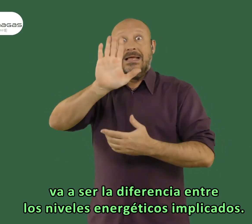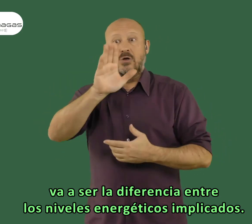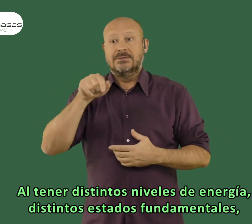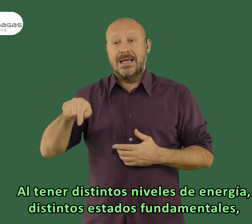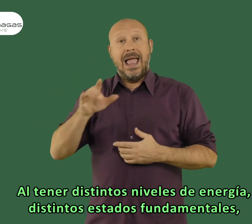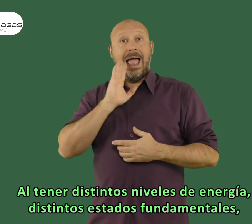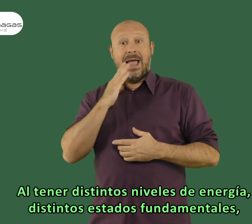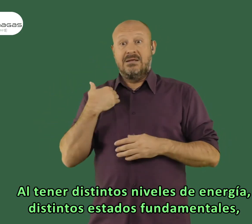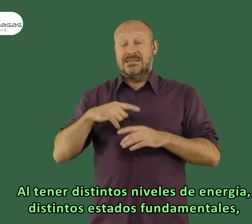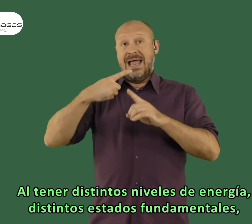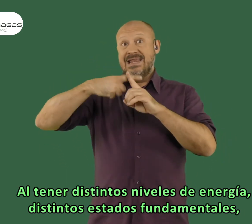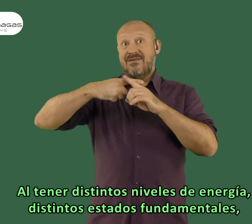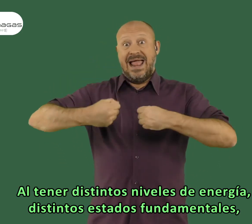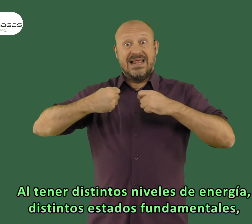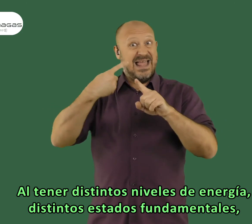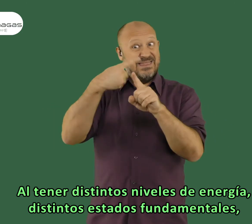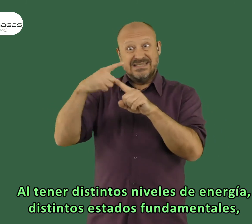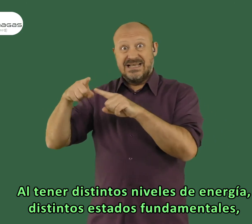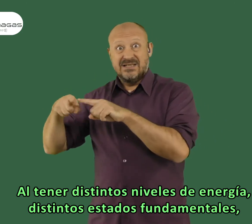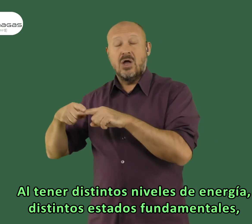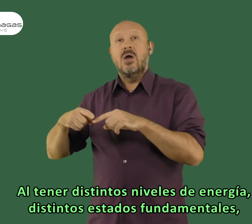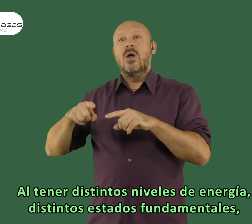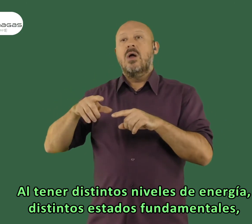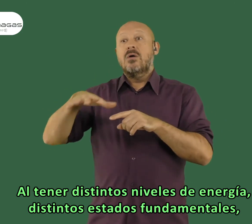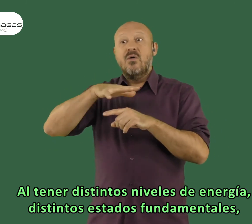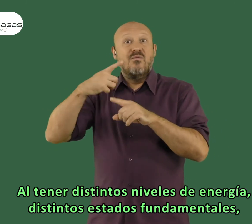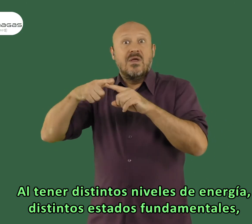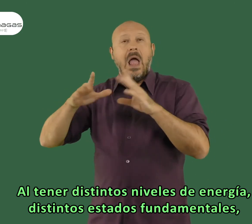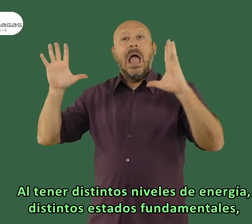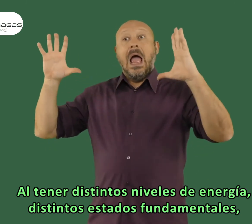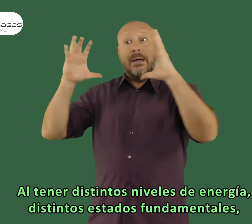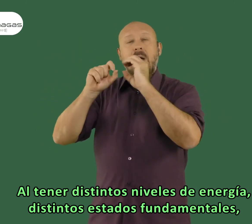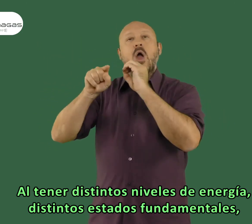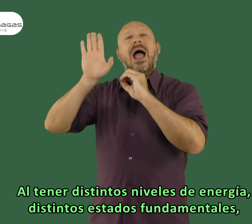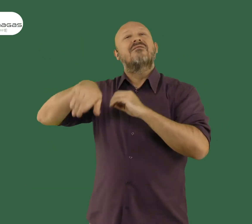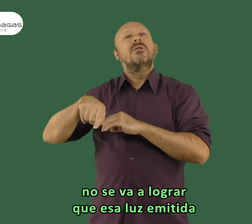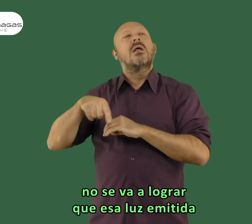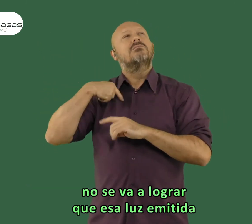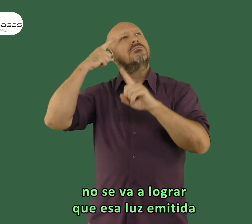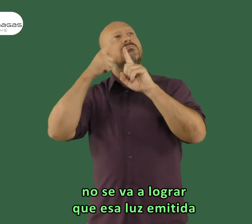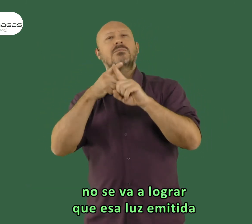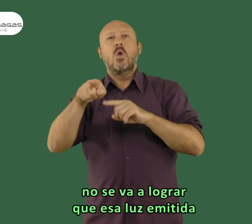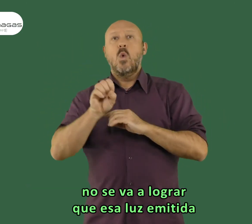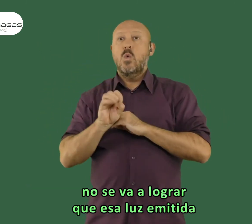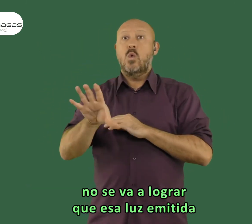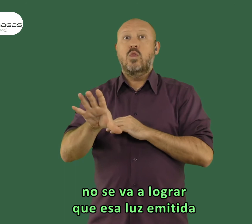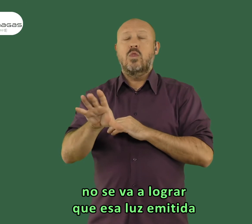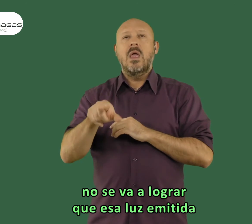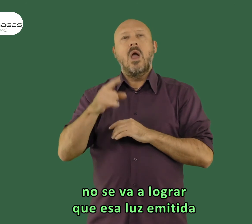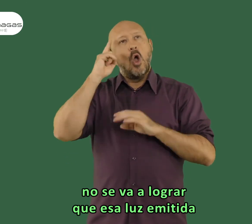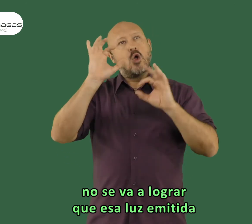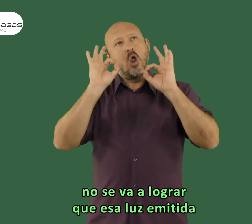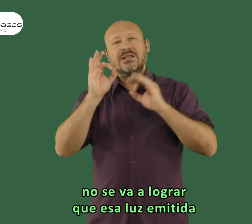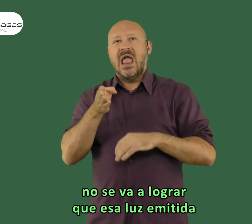implicados y por tanto al tener distintos niveles de energía y distintos estados fundamentales no se va a lograr que